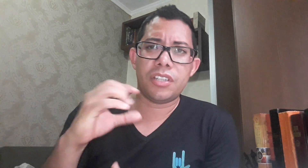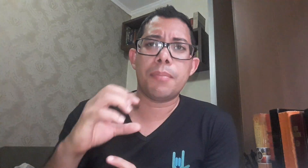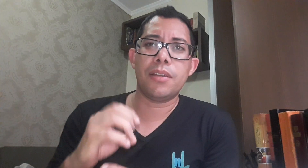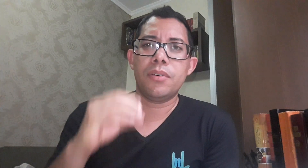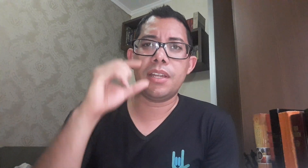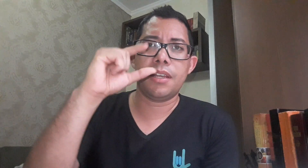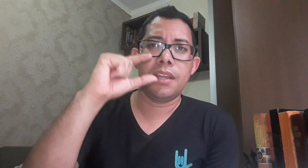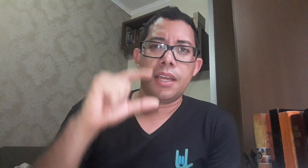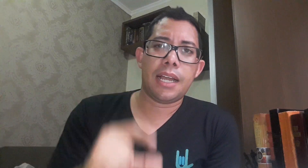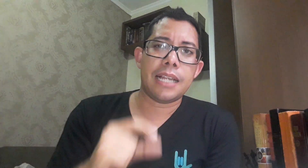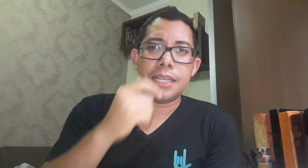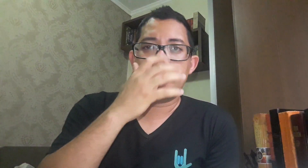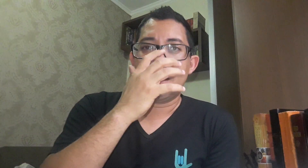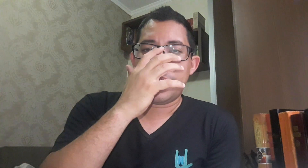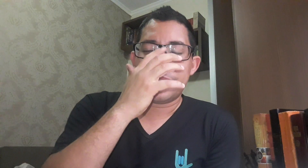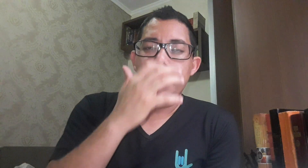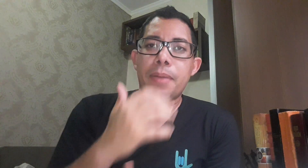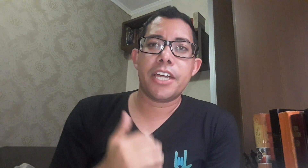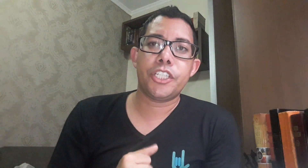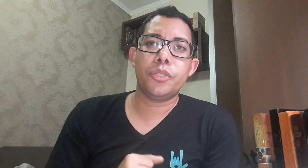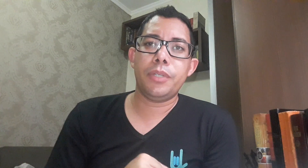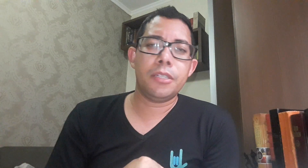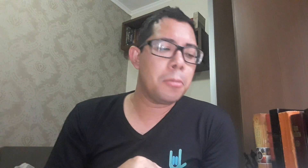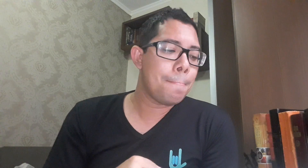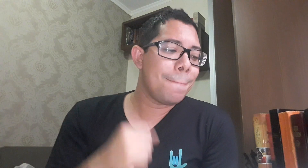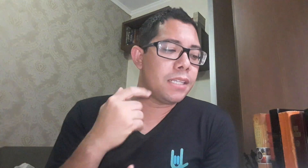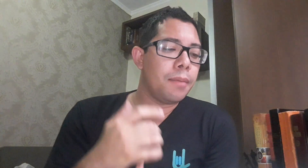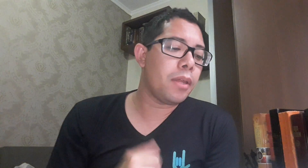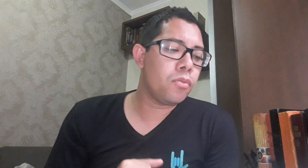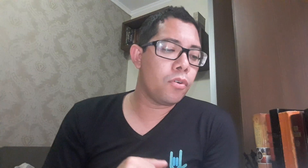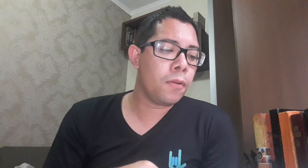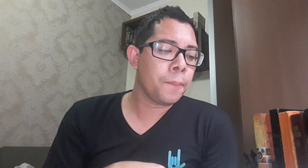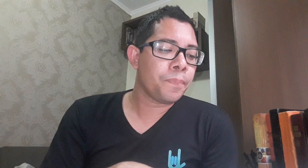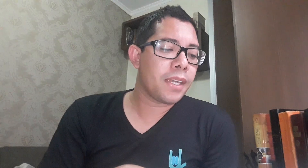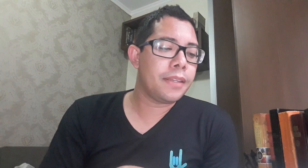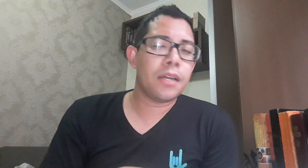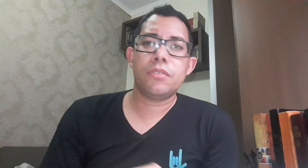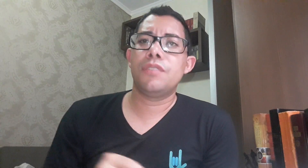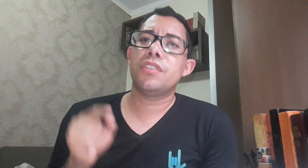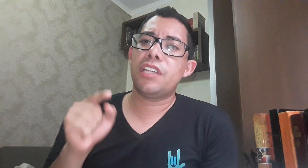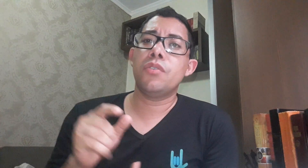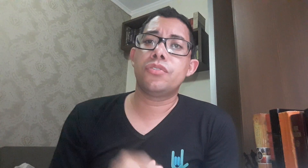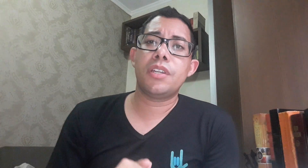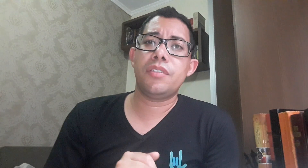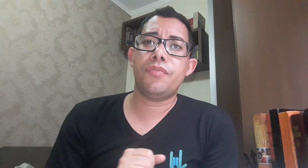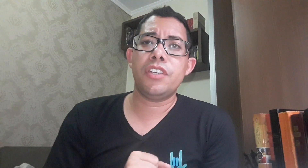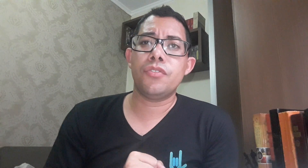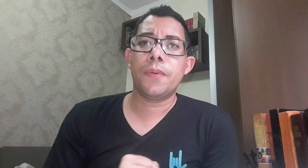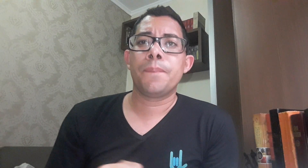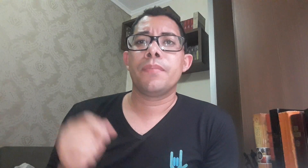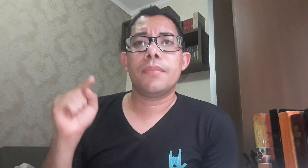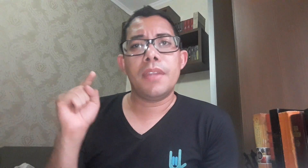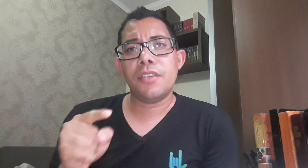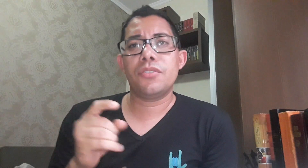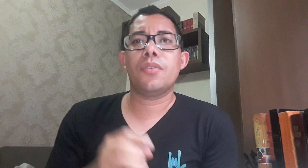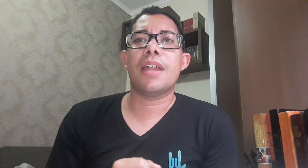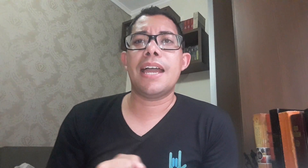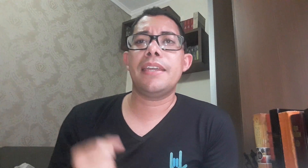trabalhou, né? Cada parte do hino e também o coro. Então, se você gostou desse vídeo, deixe seu like,